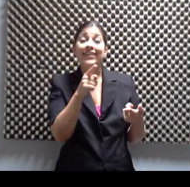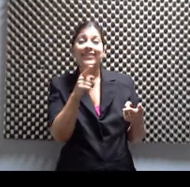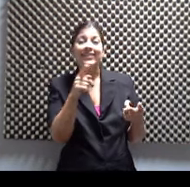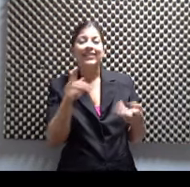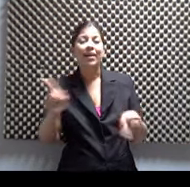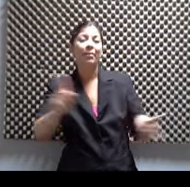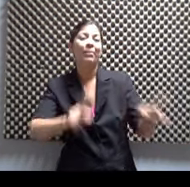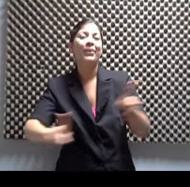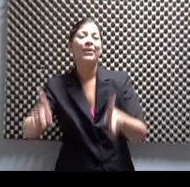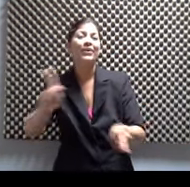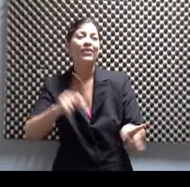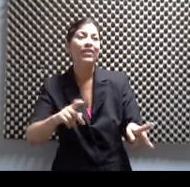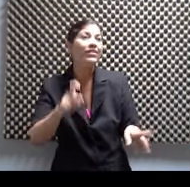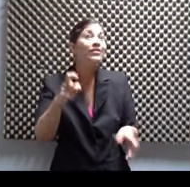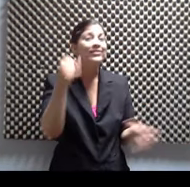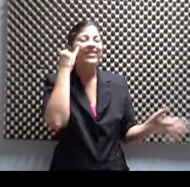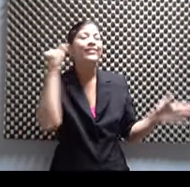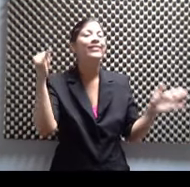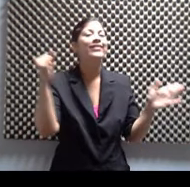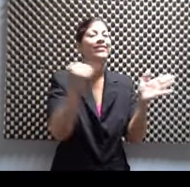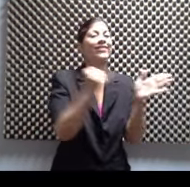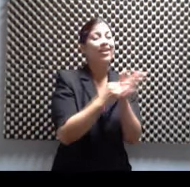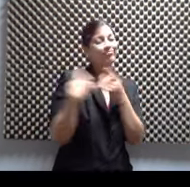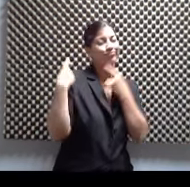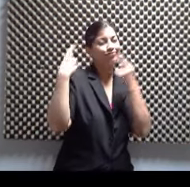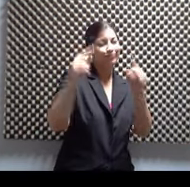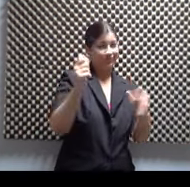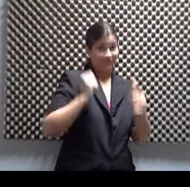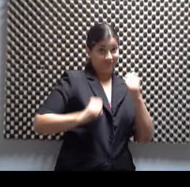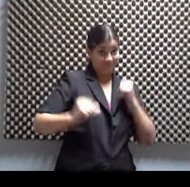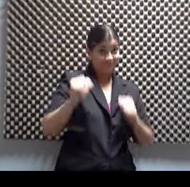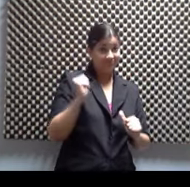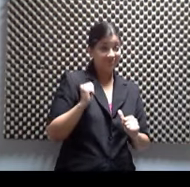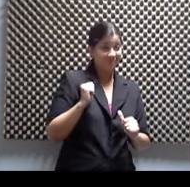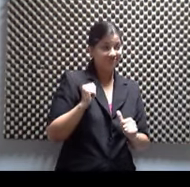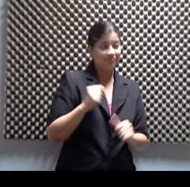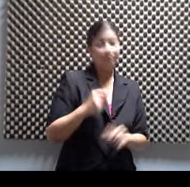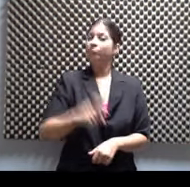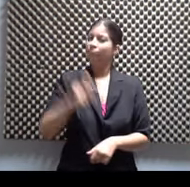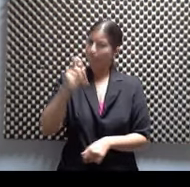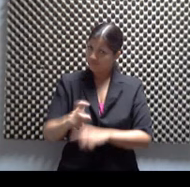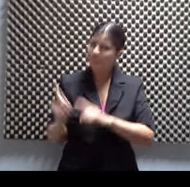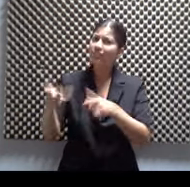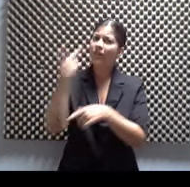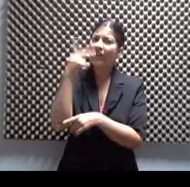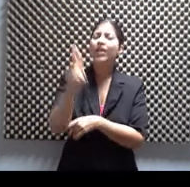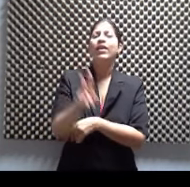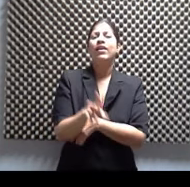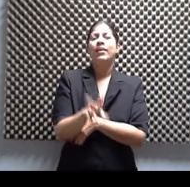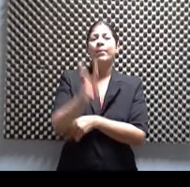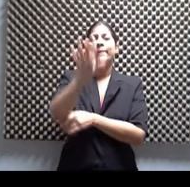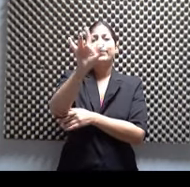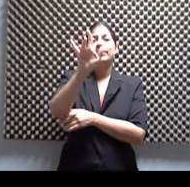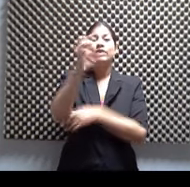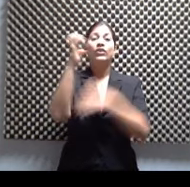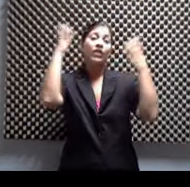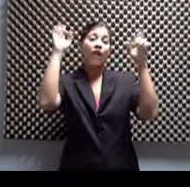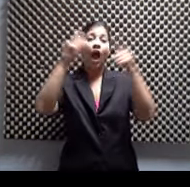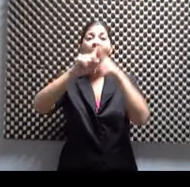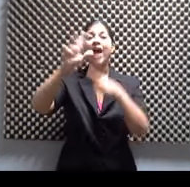a ir revelando durante esa velada teatral. Que definitivamente hay que ir a ver del 25 de enero al 3 de febrero. No me digas que